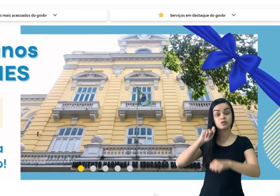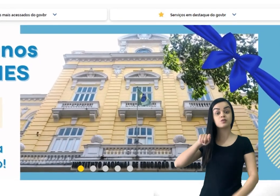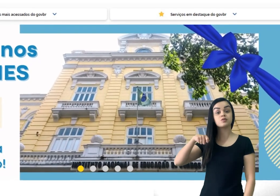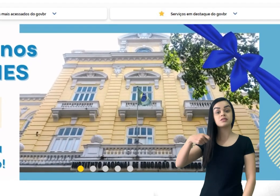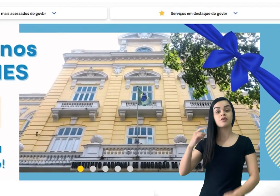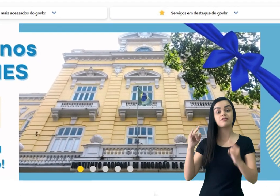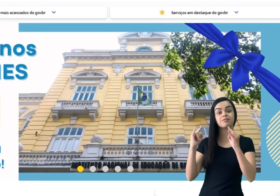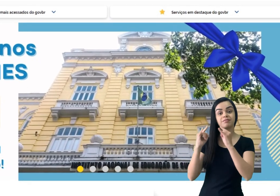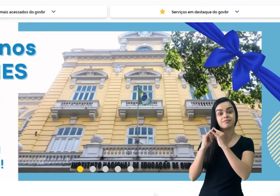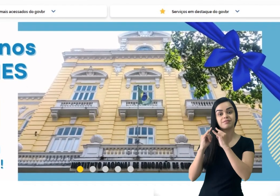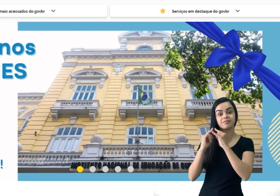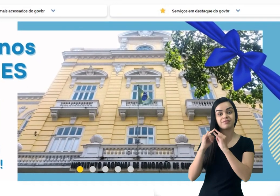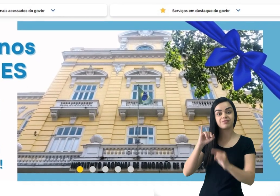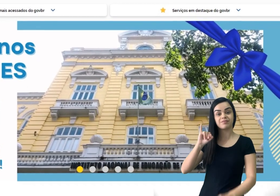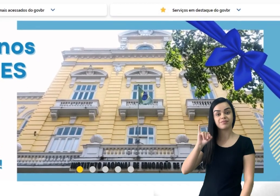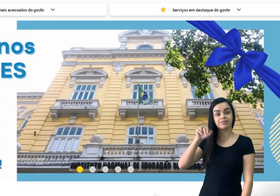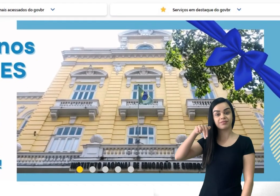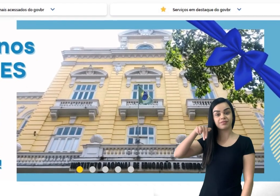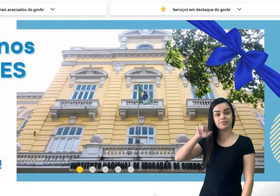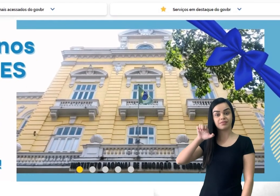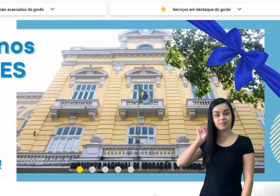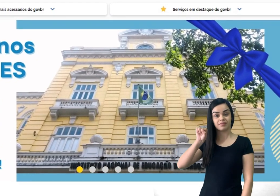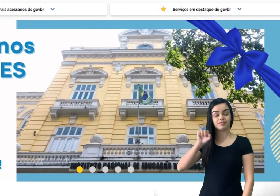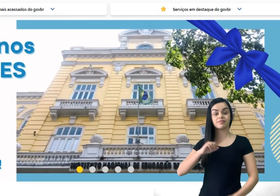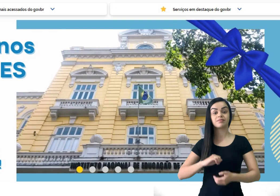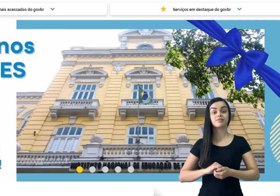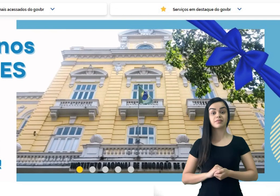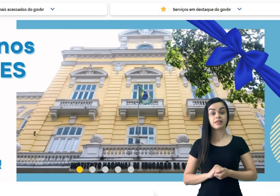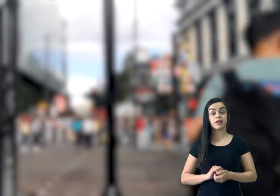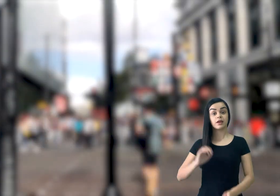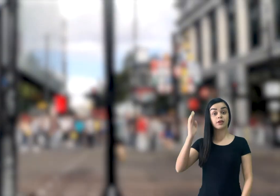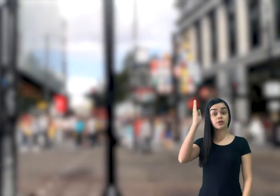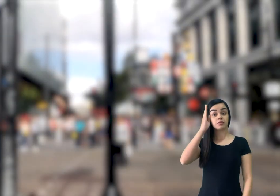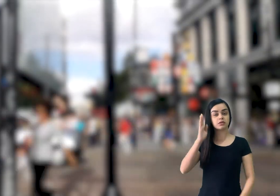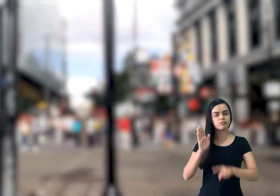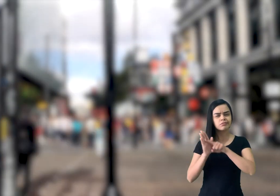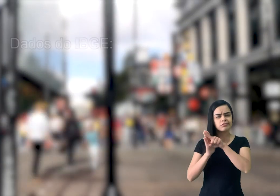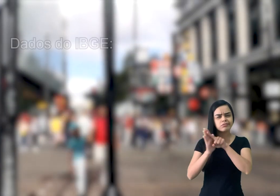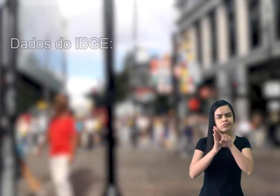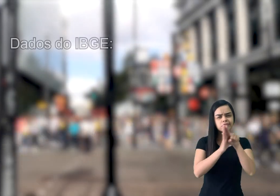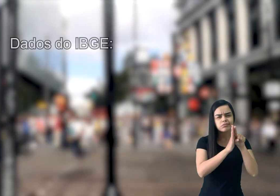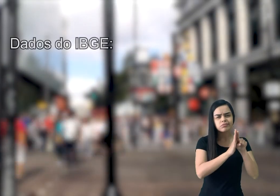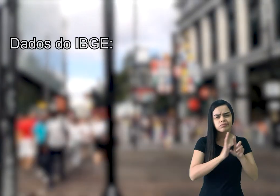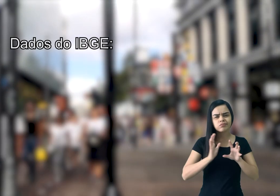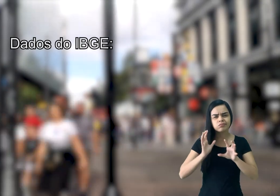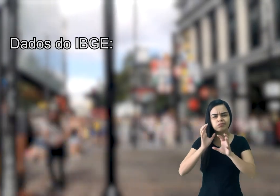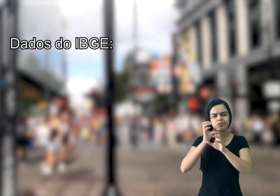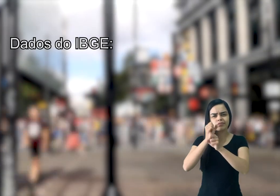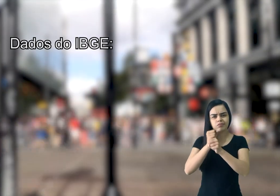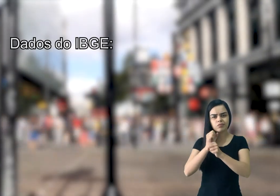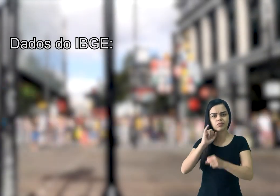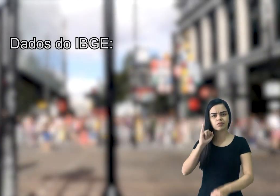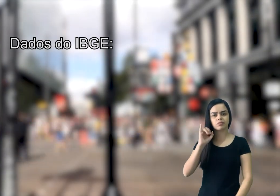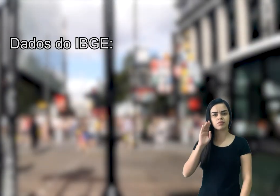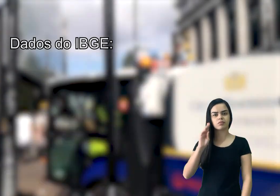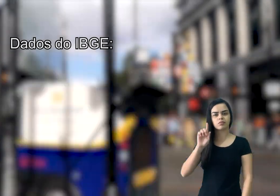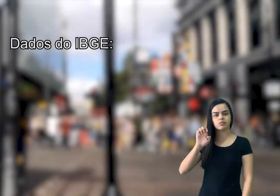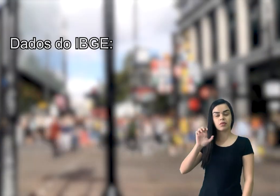de Educação de Surdos, o INES. E no Brasil, segundo estimativas do último levantamento do IBGE,